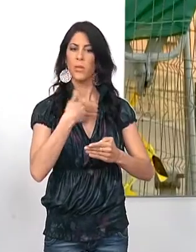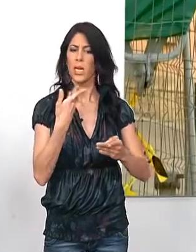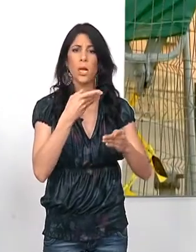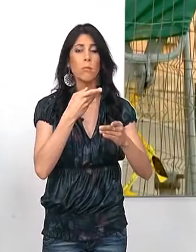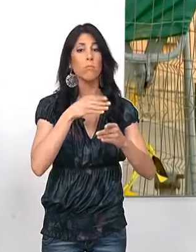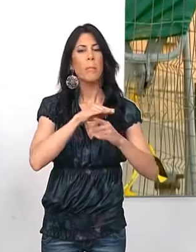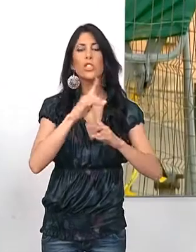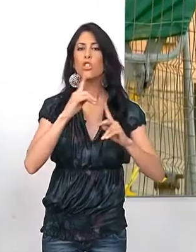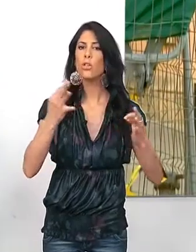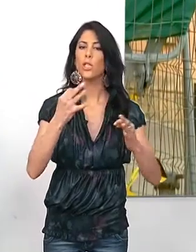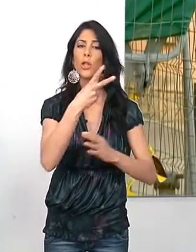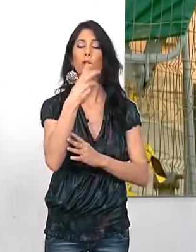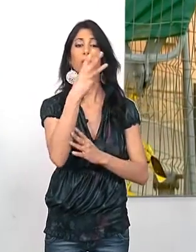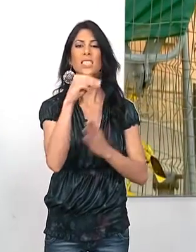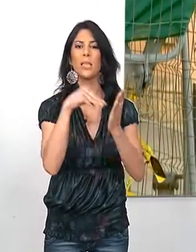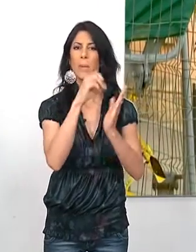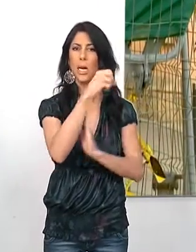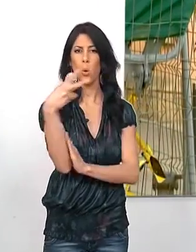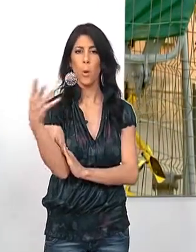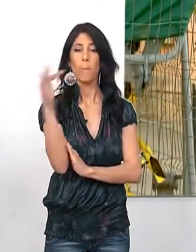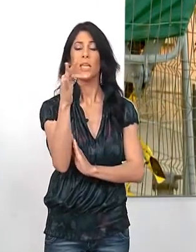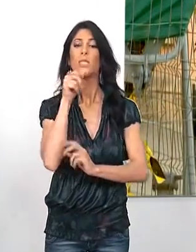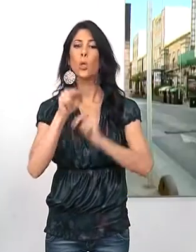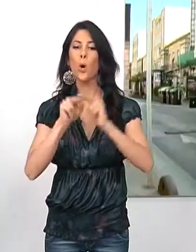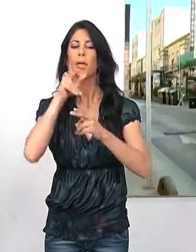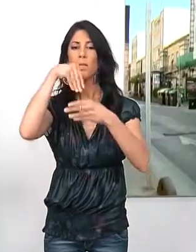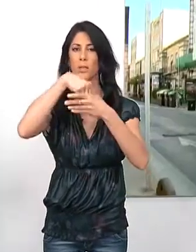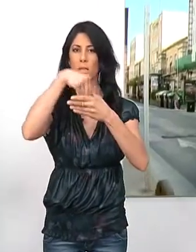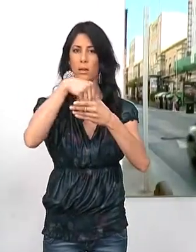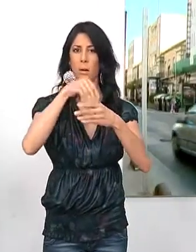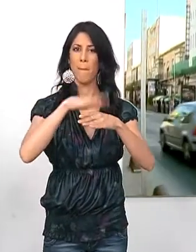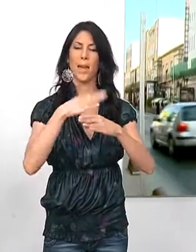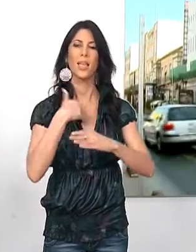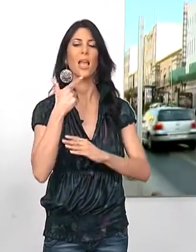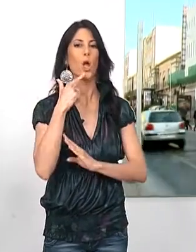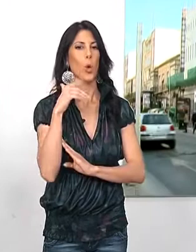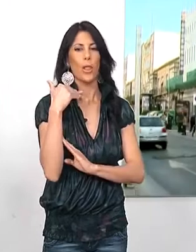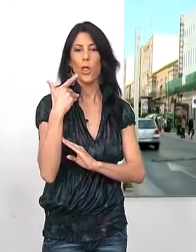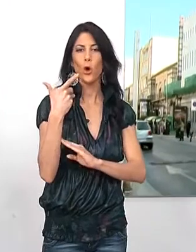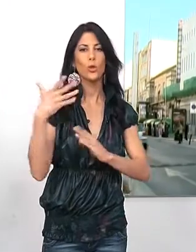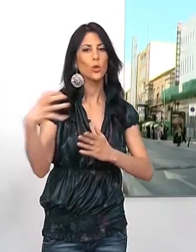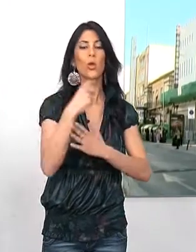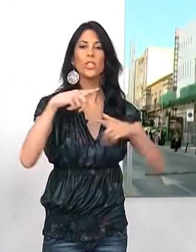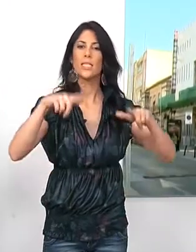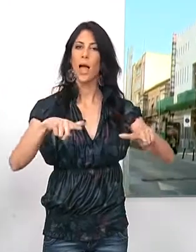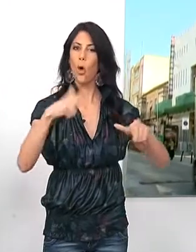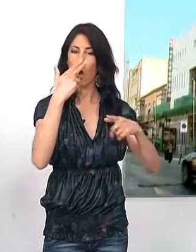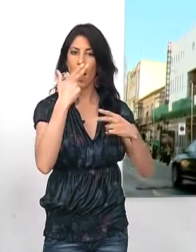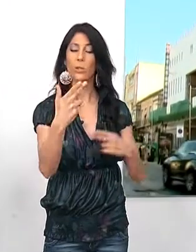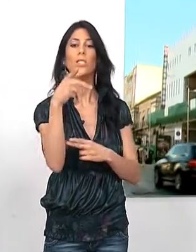trata de una inversión de 230.000 euros que se suma a otras obras en el interior del inmueble para la recuperación del salón de actos y también de la